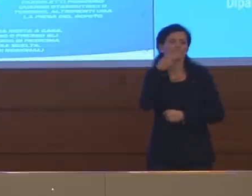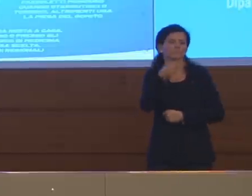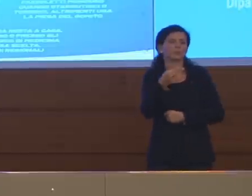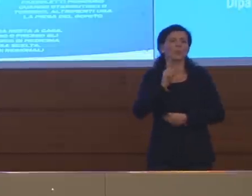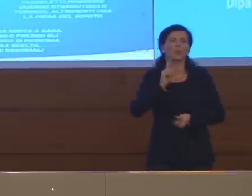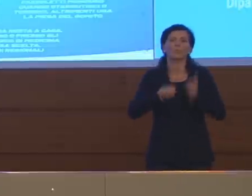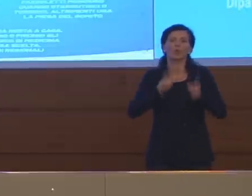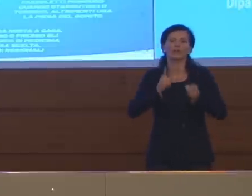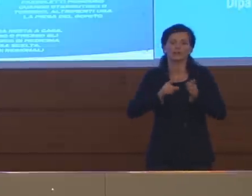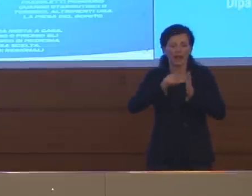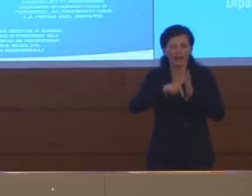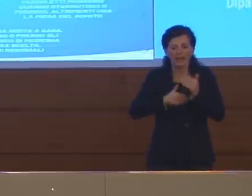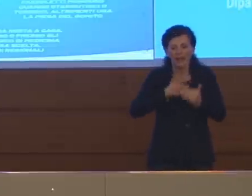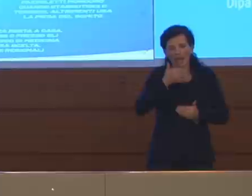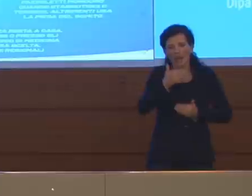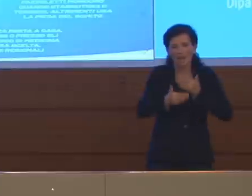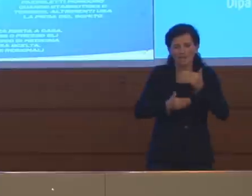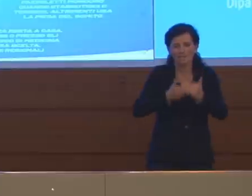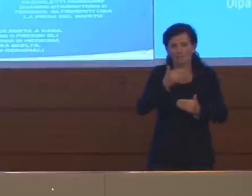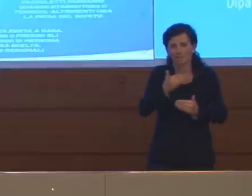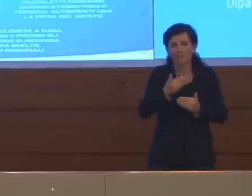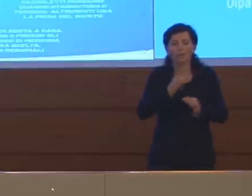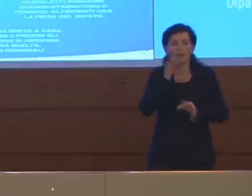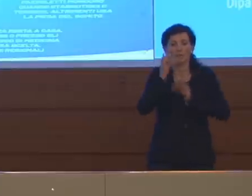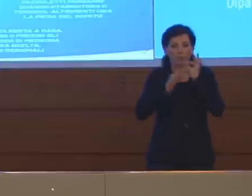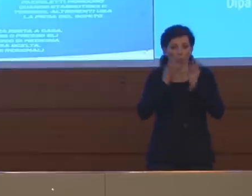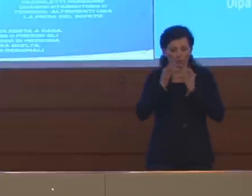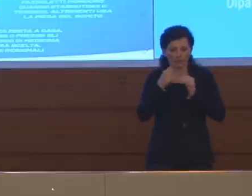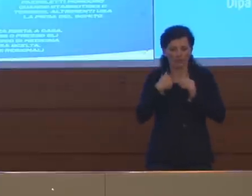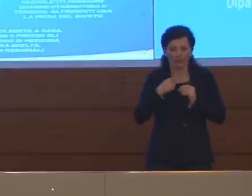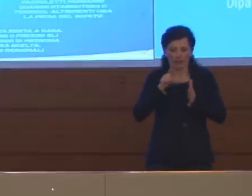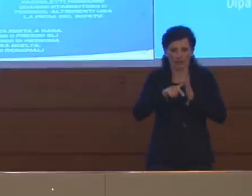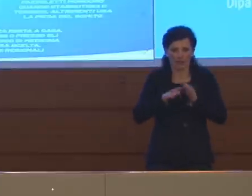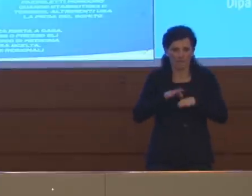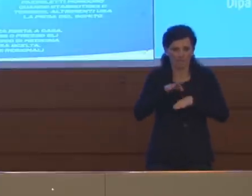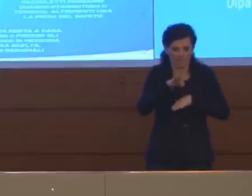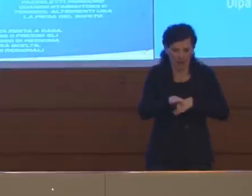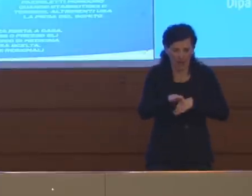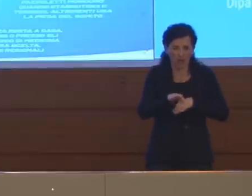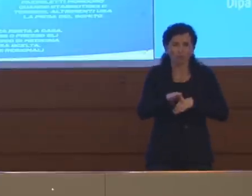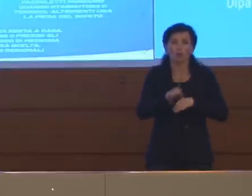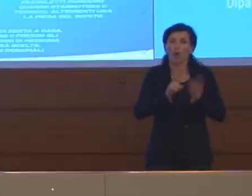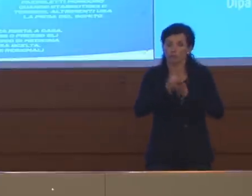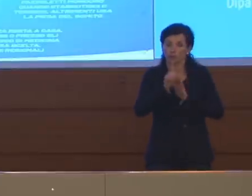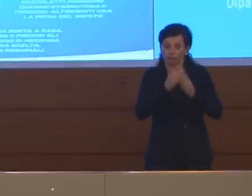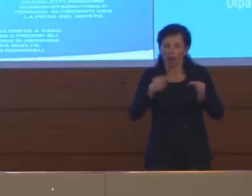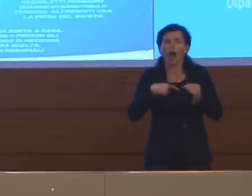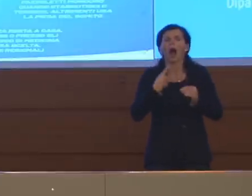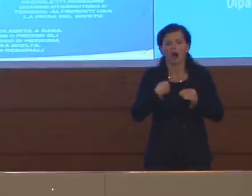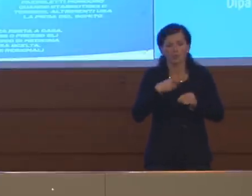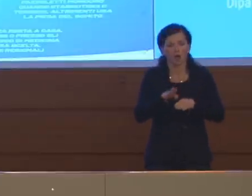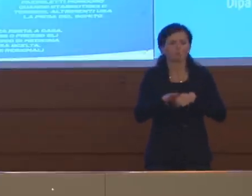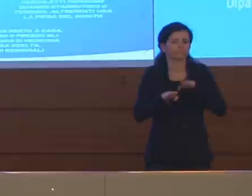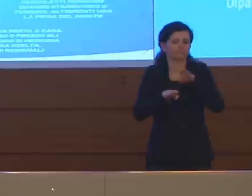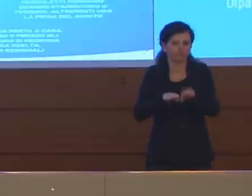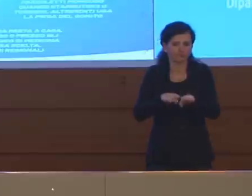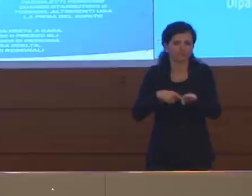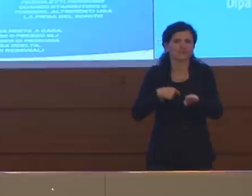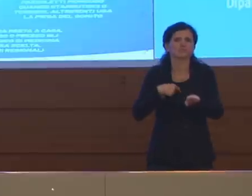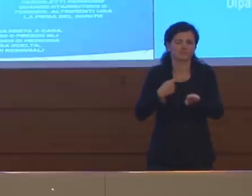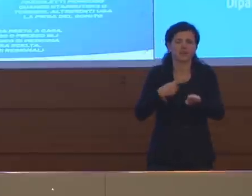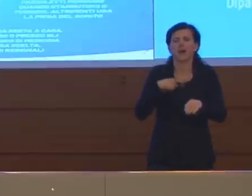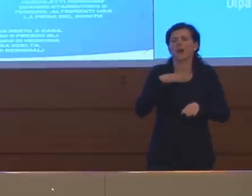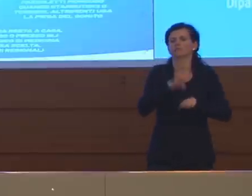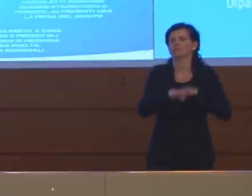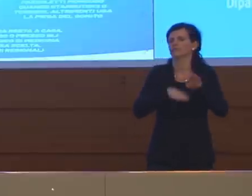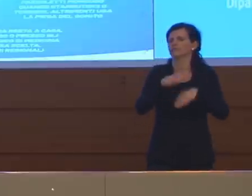termini, invece che try and learn, fai un passo, misura se riesci a tenere bene la posizione, poi fai un altro passo, tieni la posizione e poi conquista un